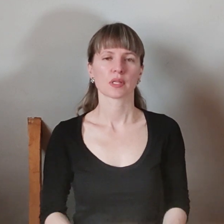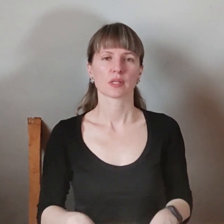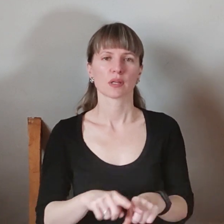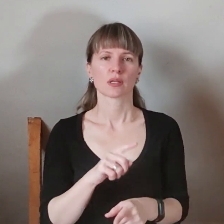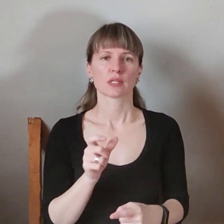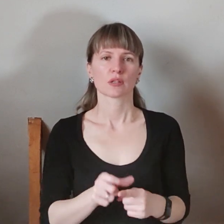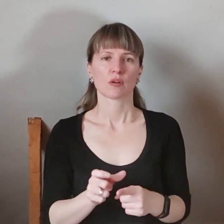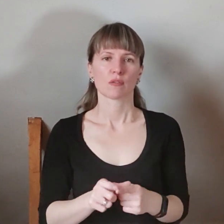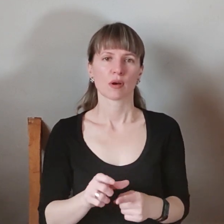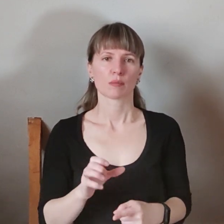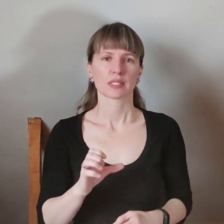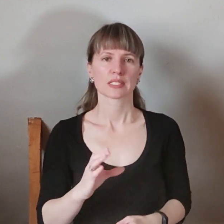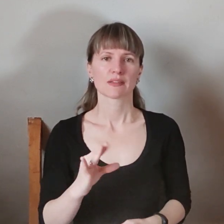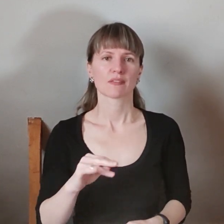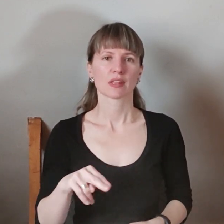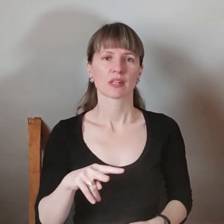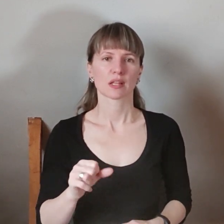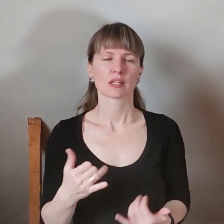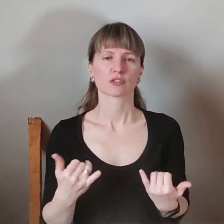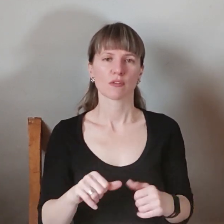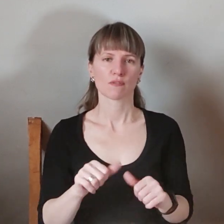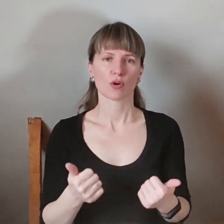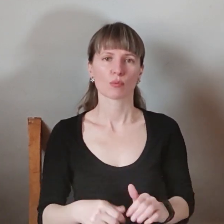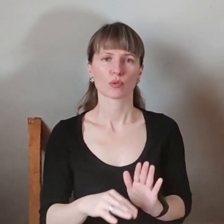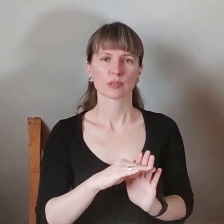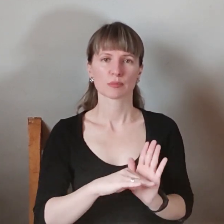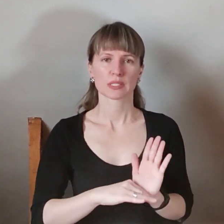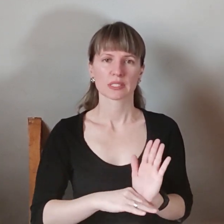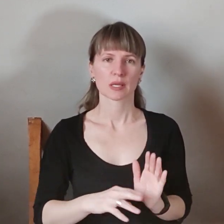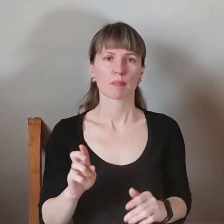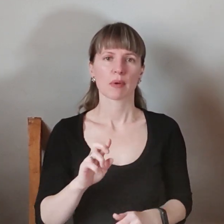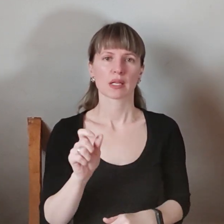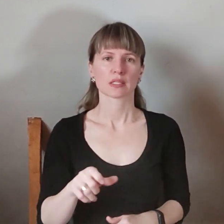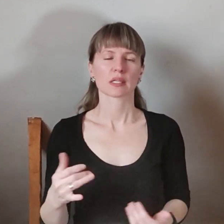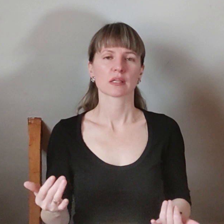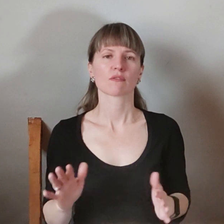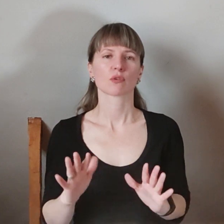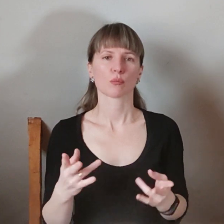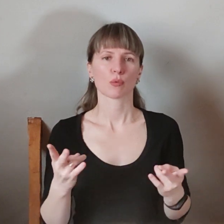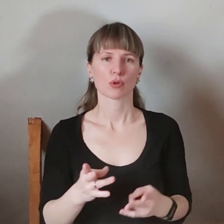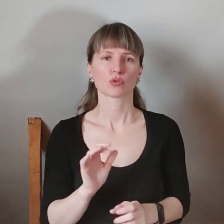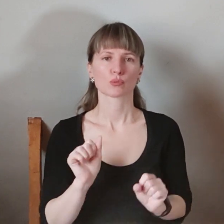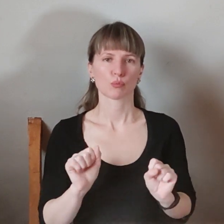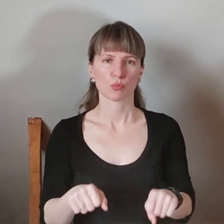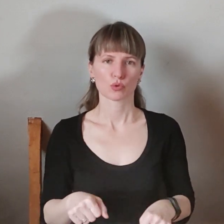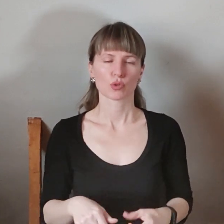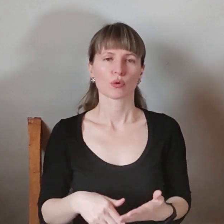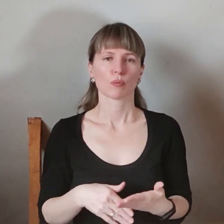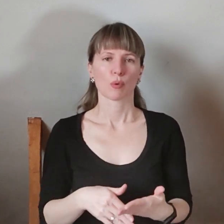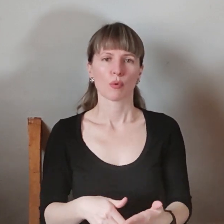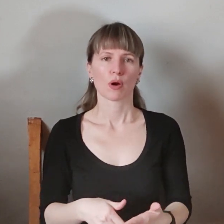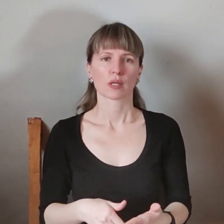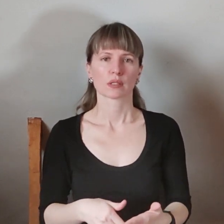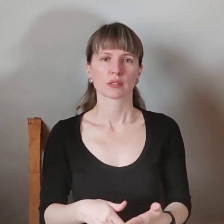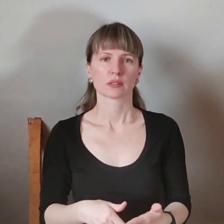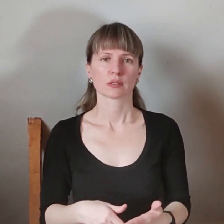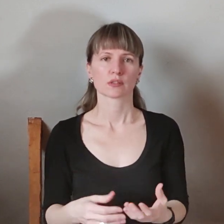словами Олександра Свідла, нині формують списки бердянців, які у разі потреби зможуть допомагати. Зокрема, це